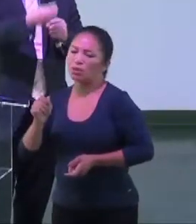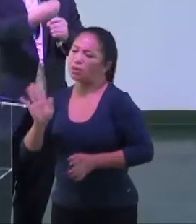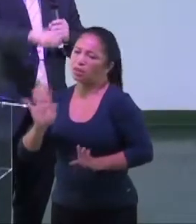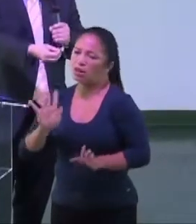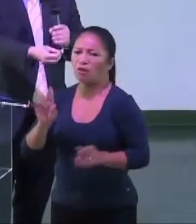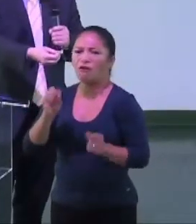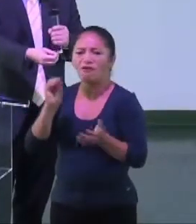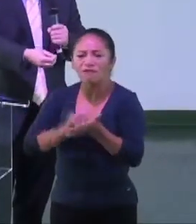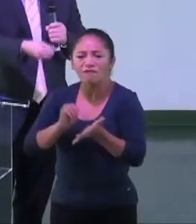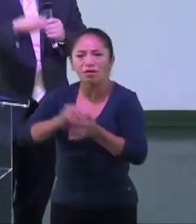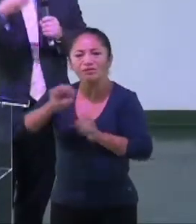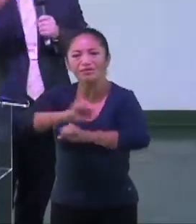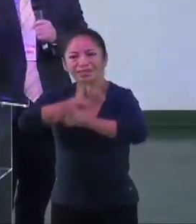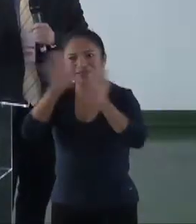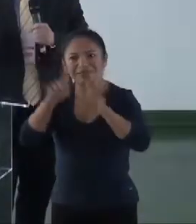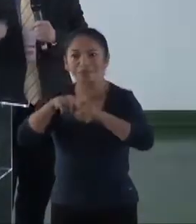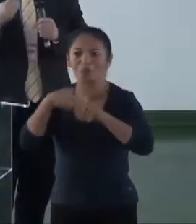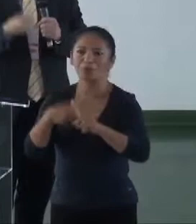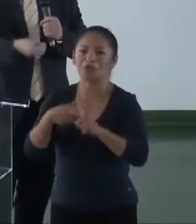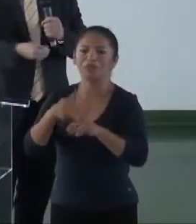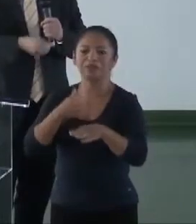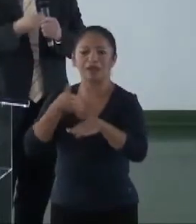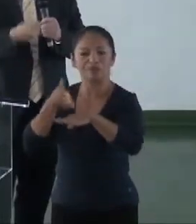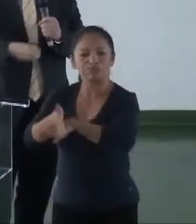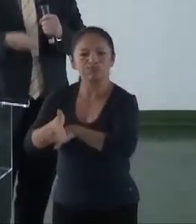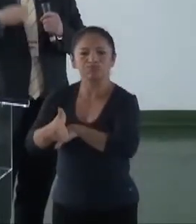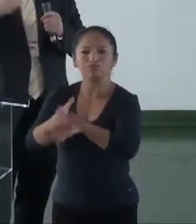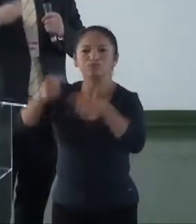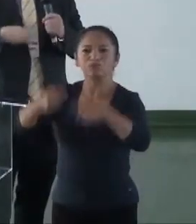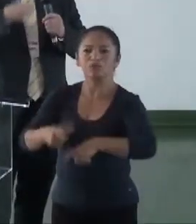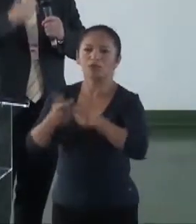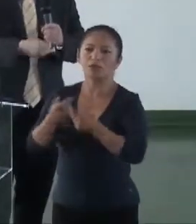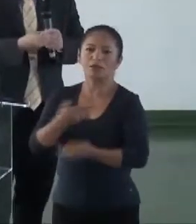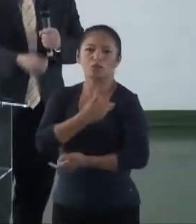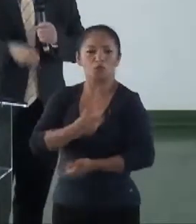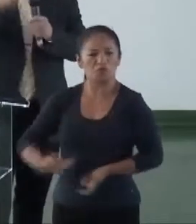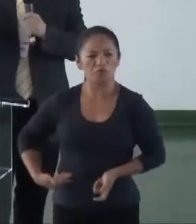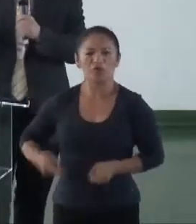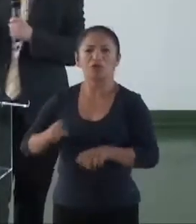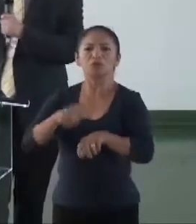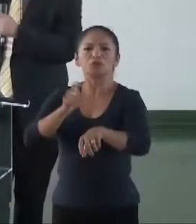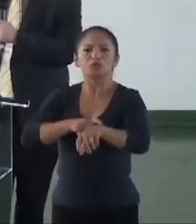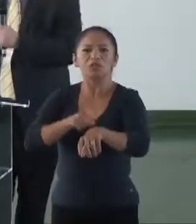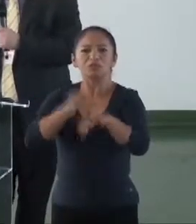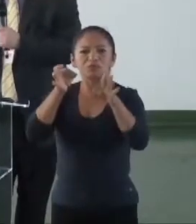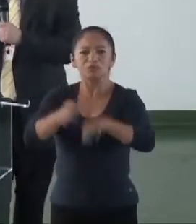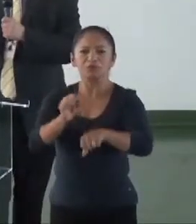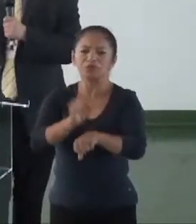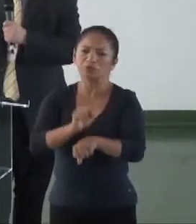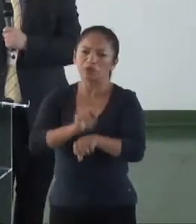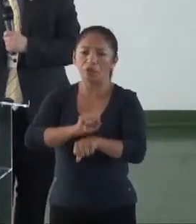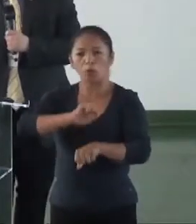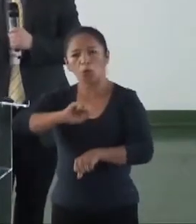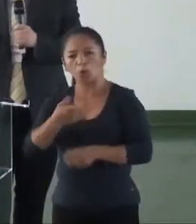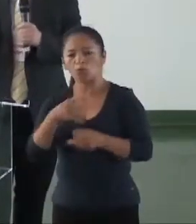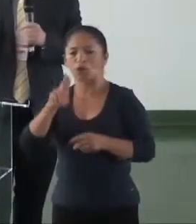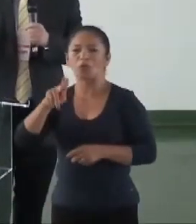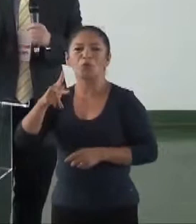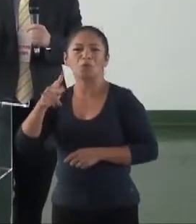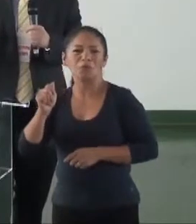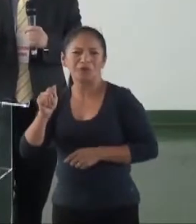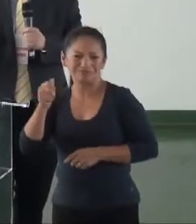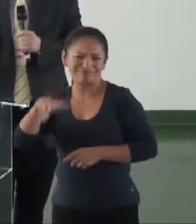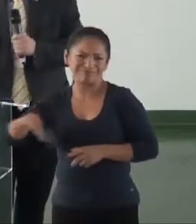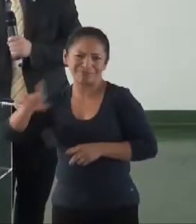atendimento de hospital particular hoje, de plano, para você saber que você pega, às vezes, ao mesmo tempo de espera do que numa UPA ou numa